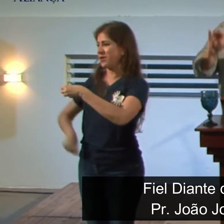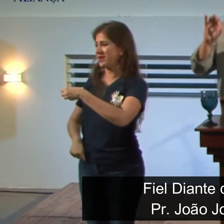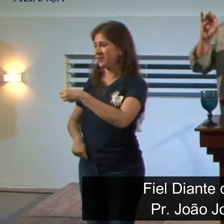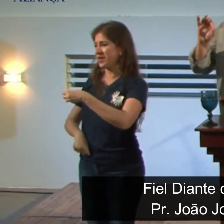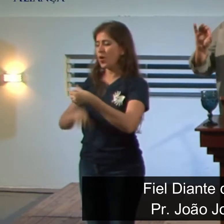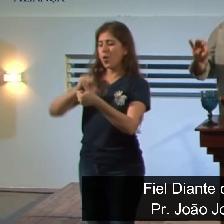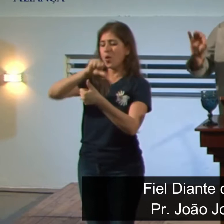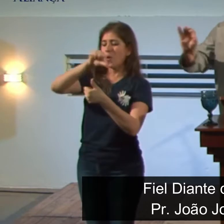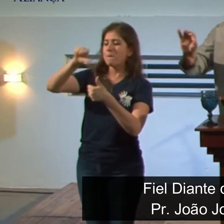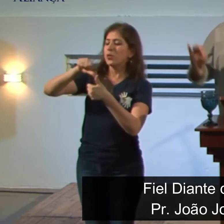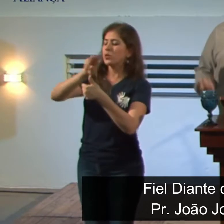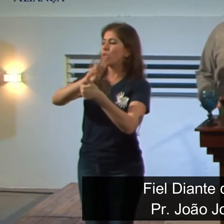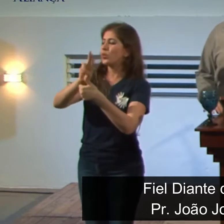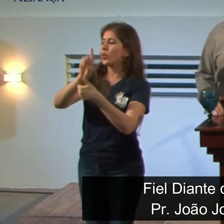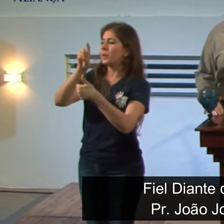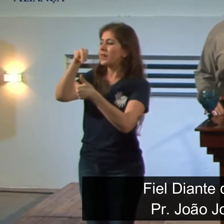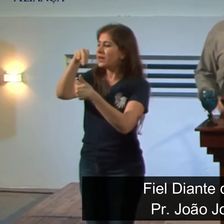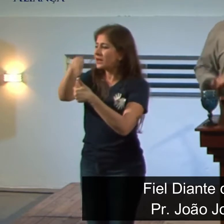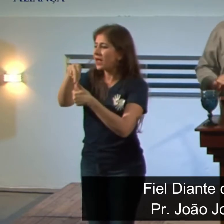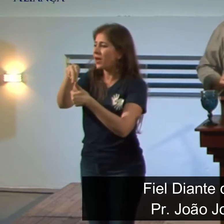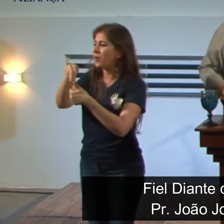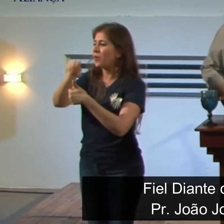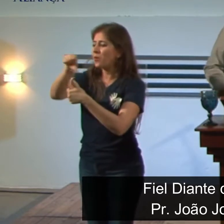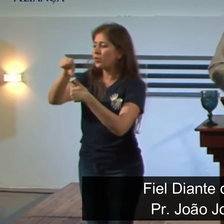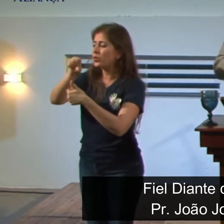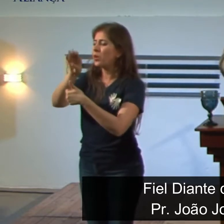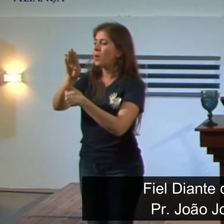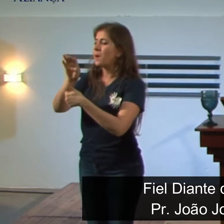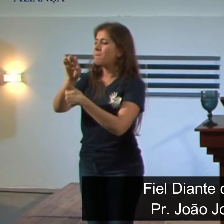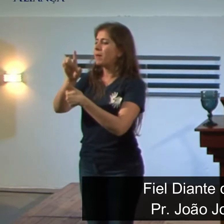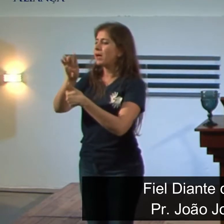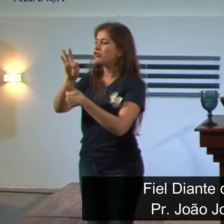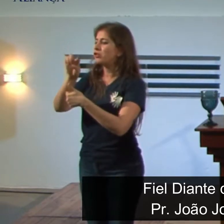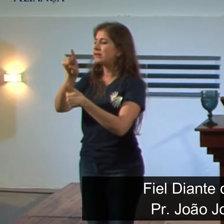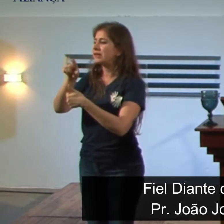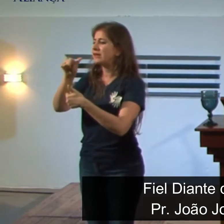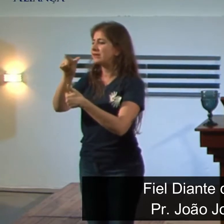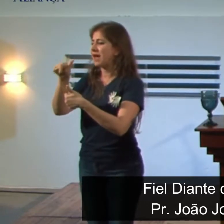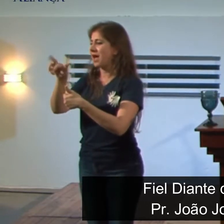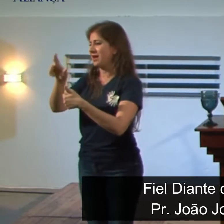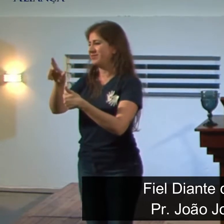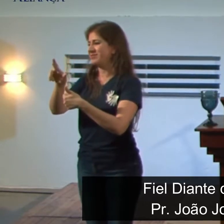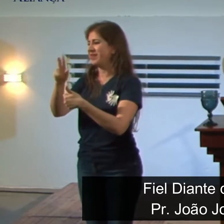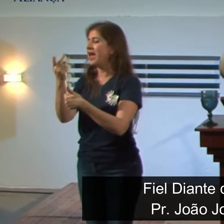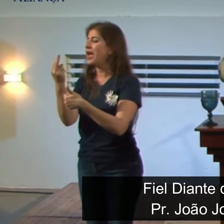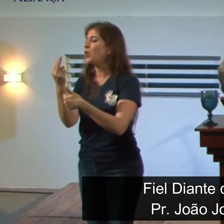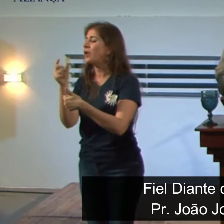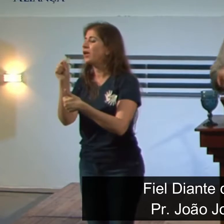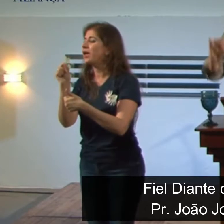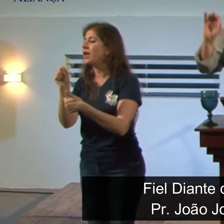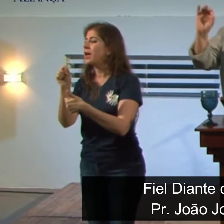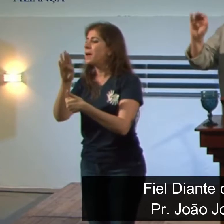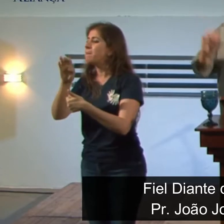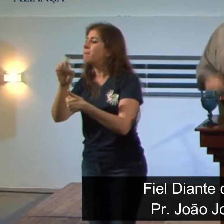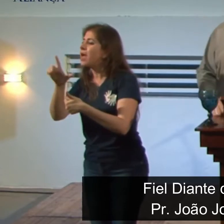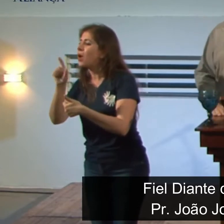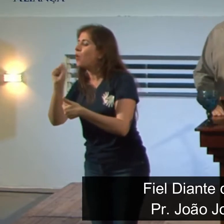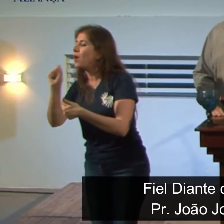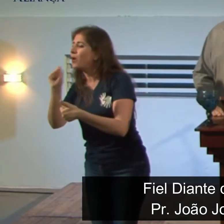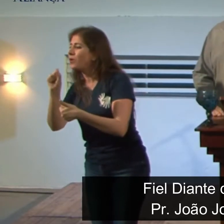-Té-Sazar. O significa? Bel protege a sua vida. Bel era uma divindade